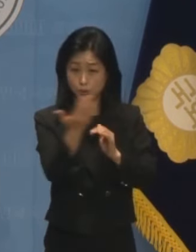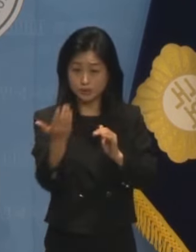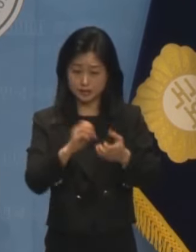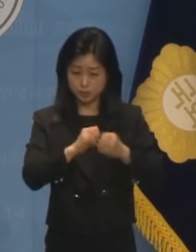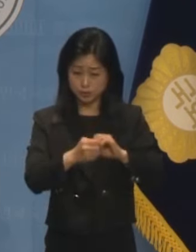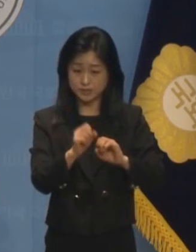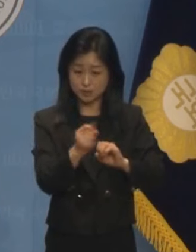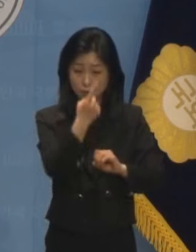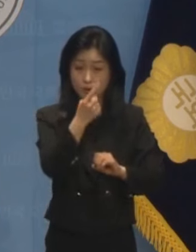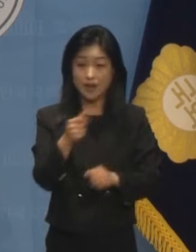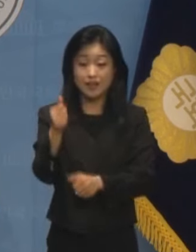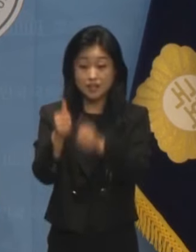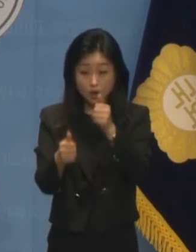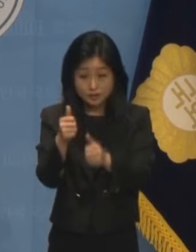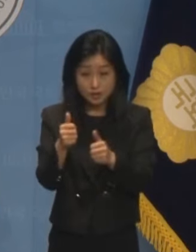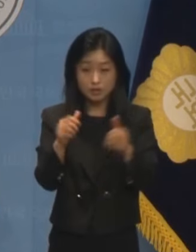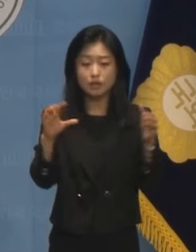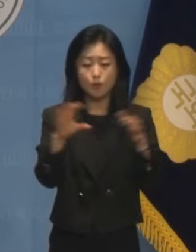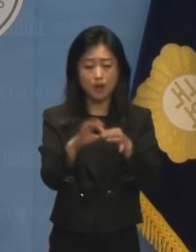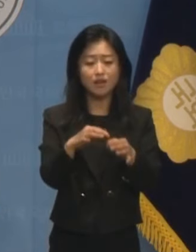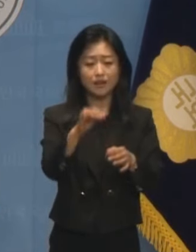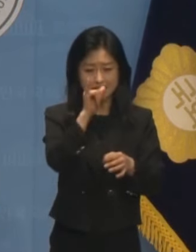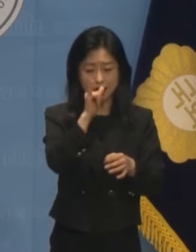영향을 미쳤음을 시인한 것입니다.